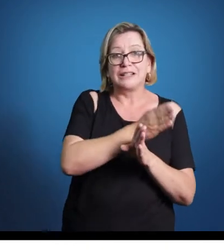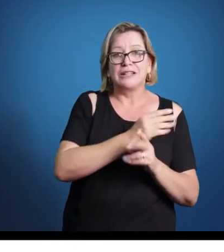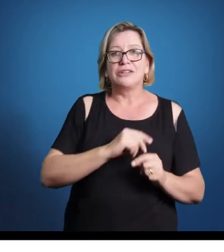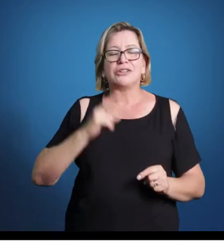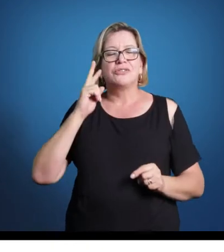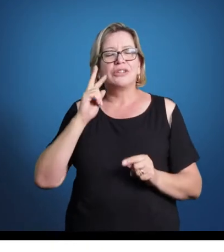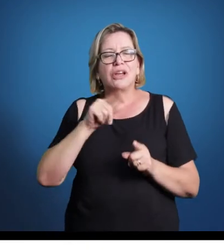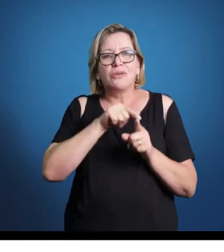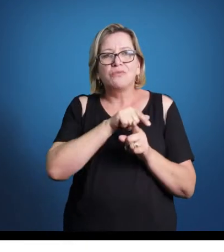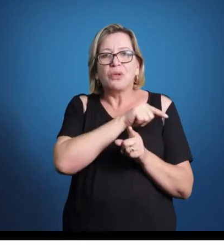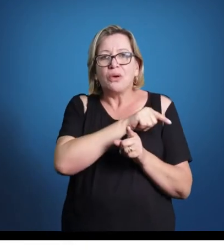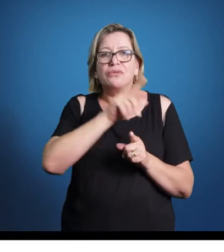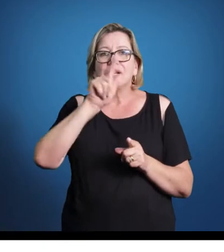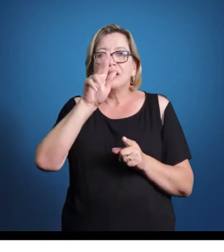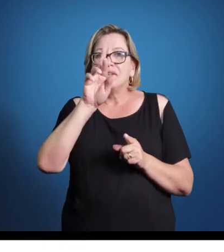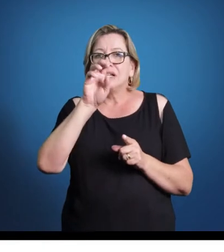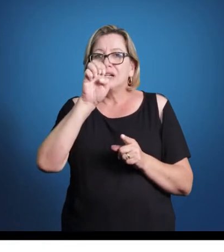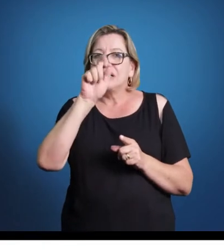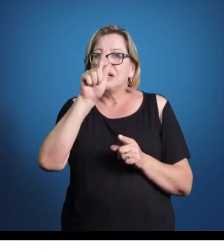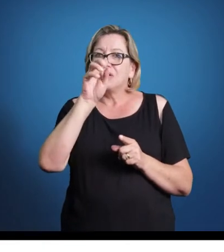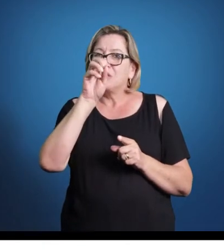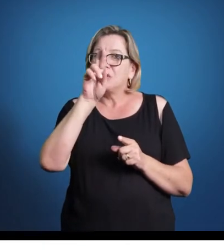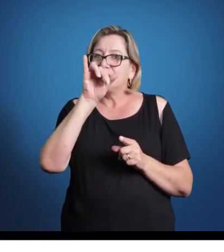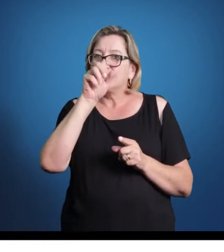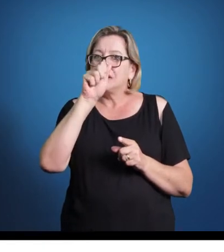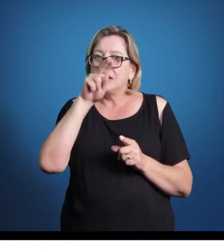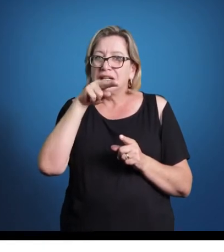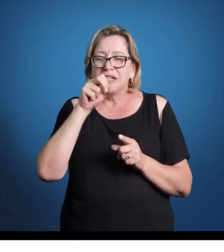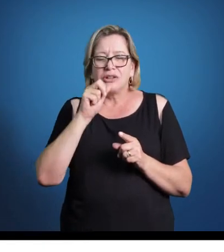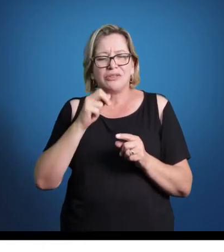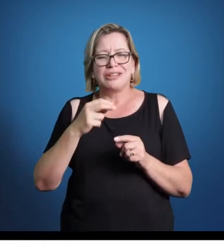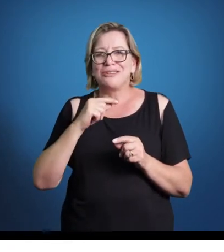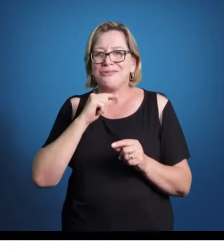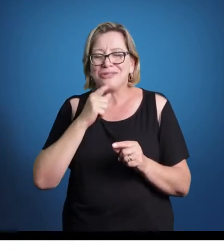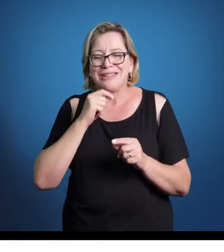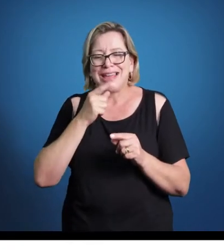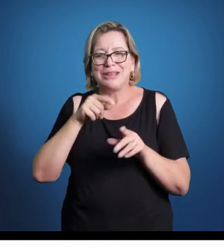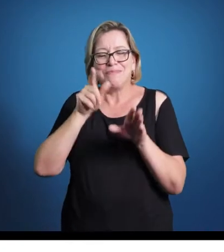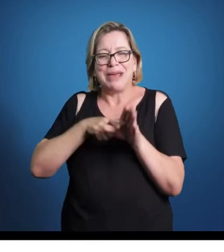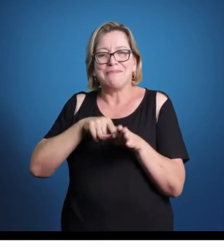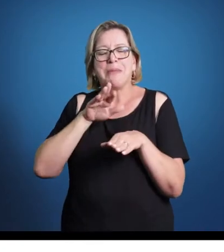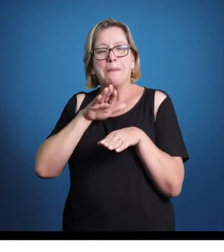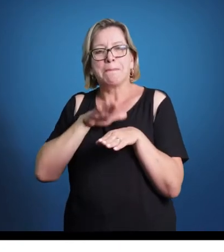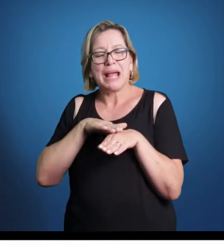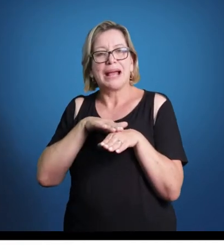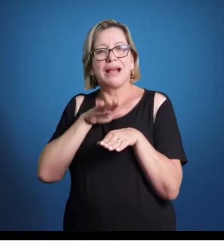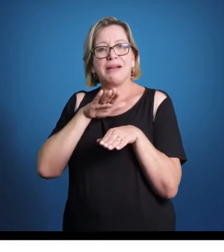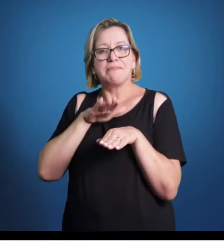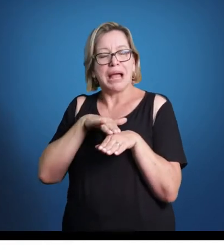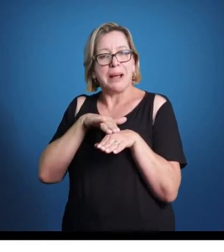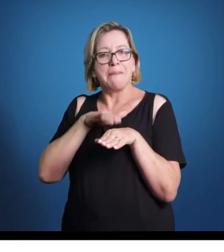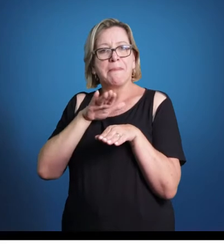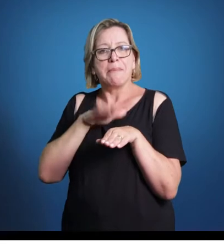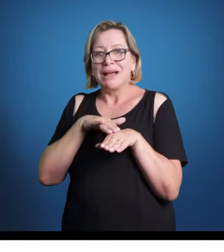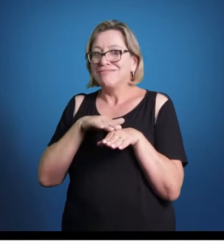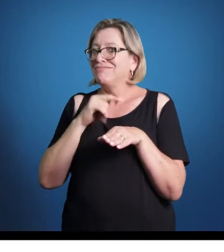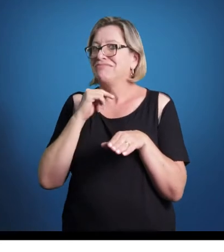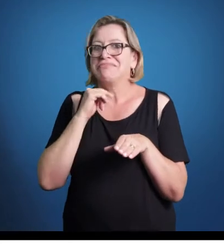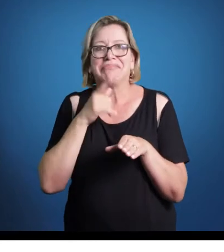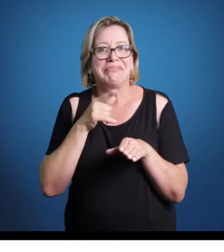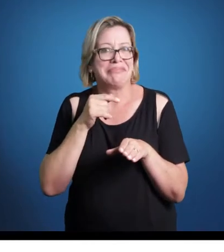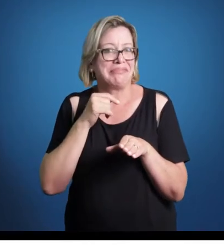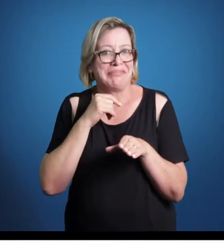canto negoriano, como os que tem aí nos exemplos, você é incapaz de bater o pé no ritmo, como se você estivesse ouvindo um axé ou um samba,